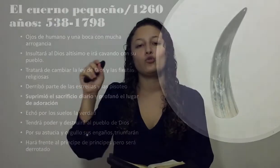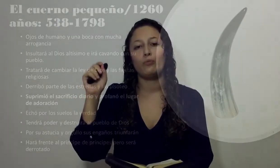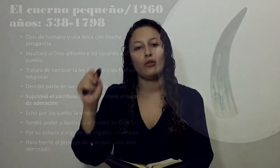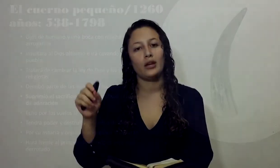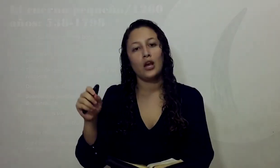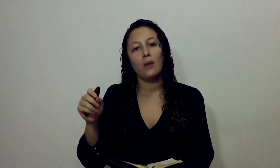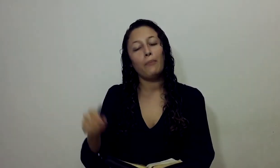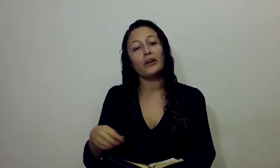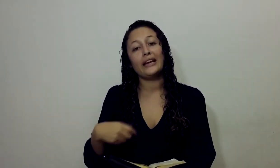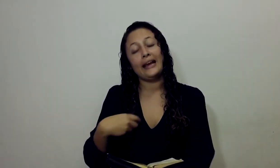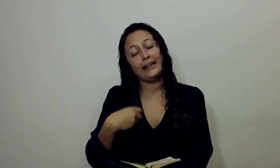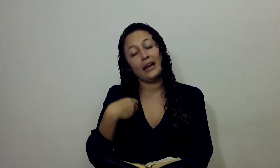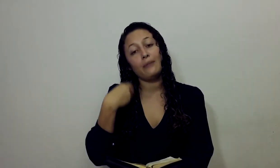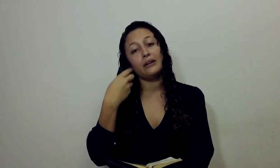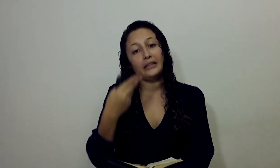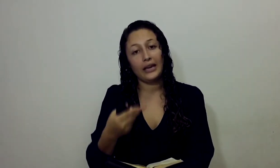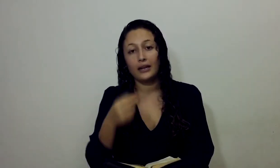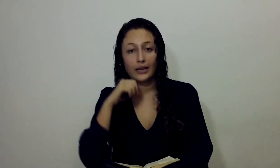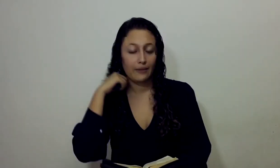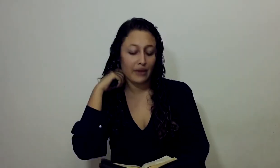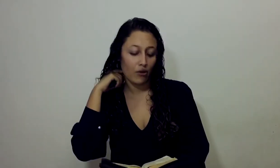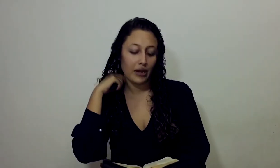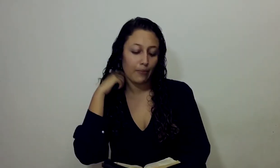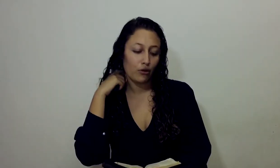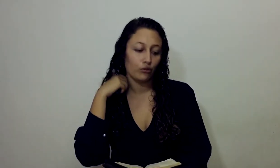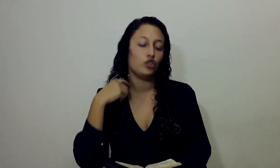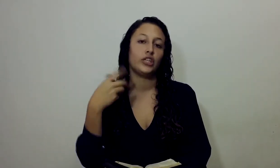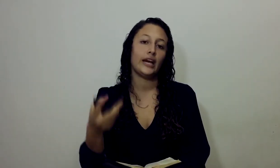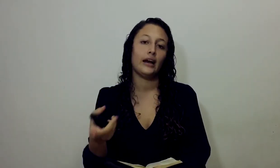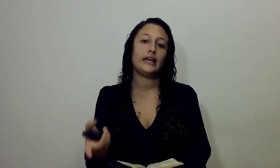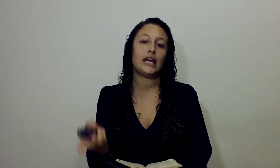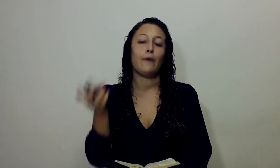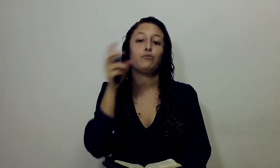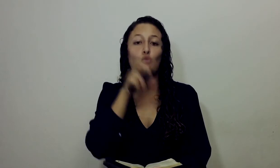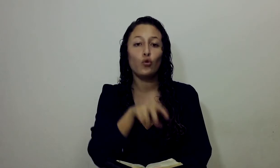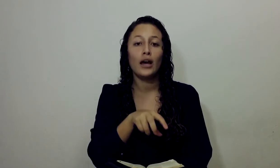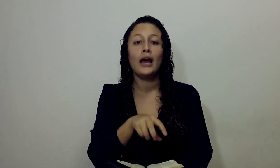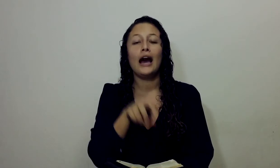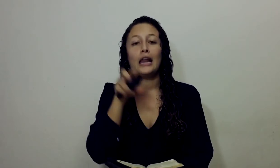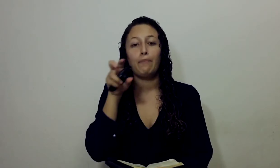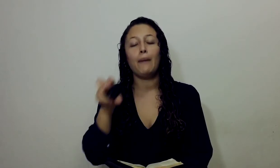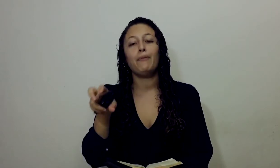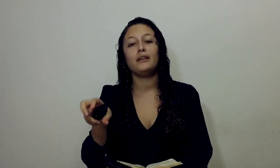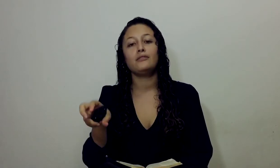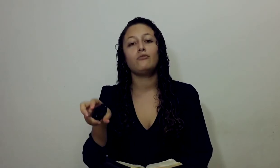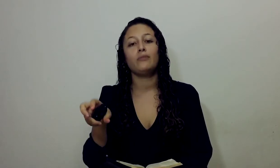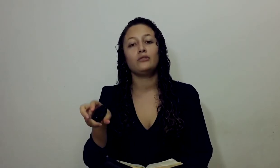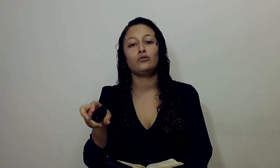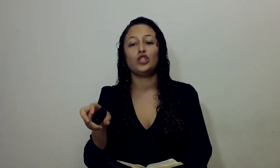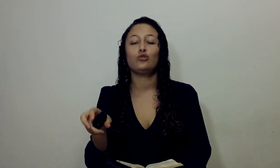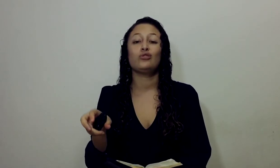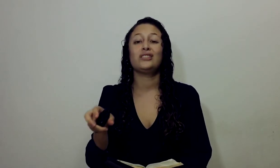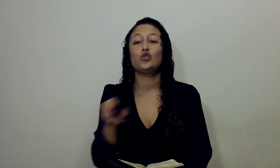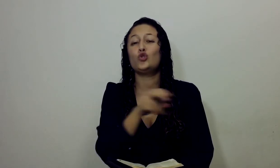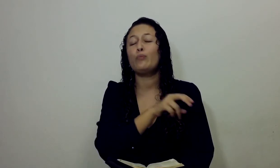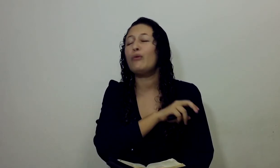Pierde su poder Porque el general Vertier Que era enviado De Napoleón Llega Y captura Al papa De ese momento